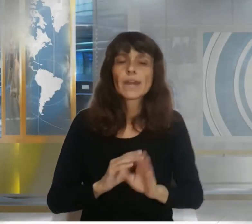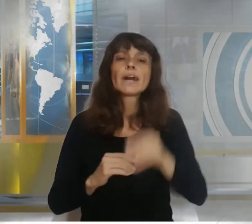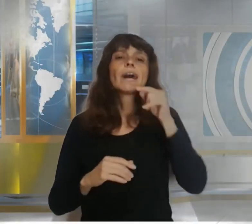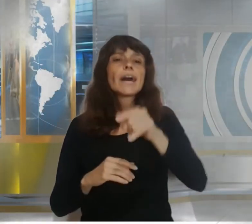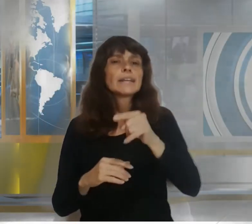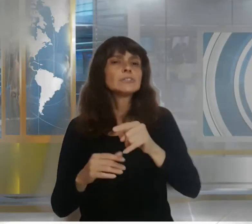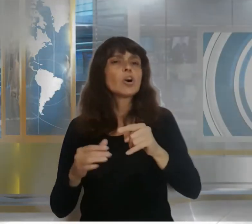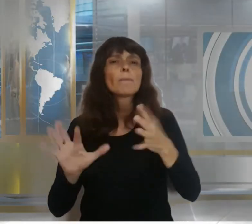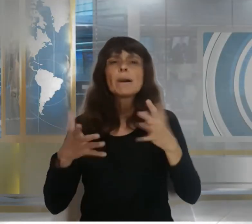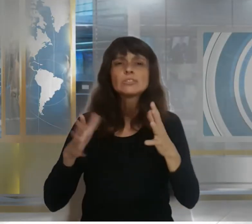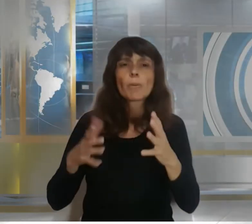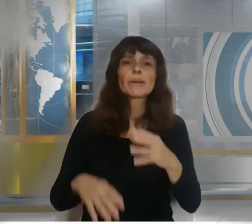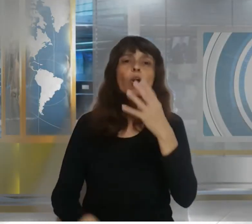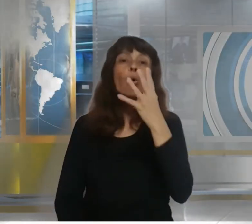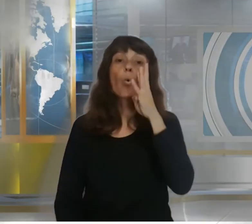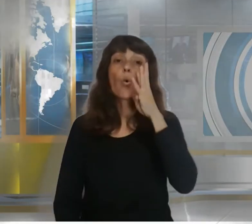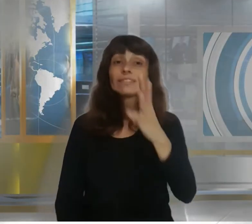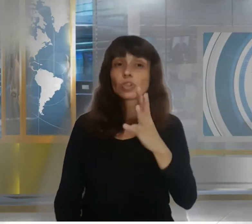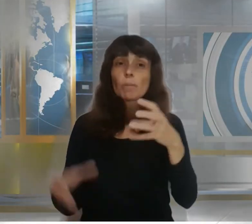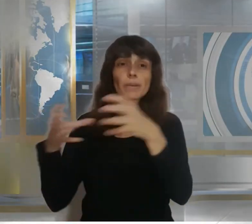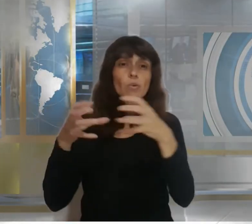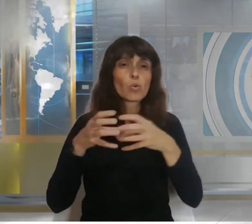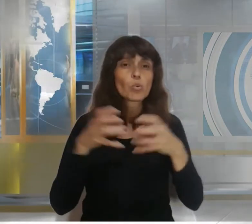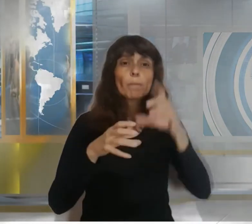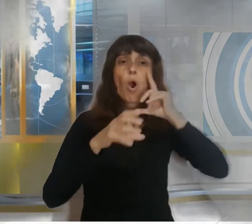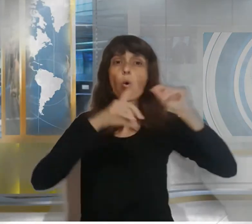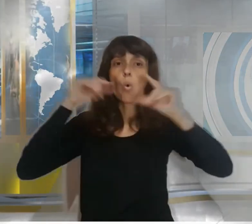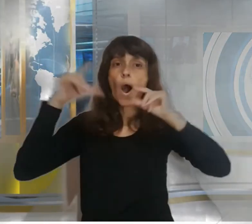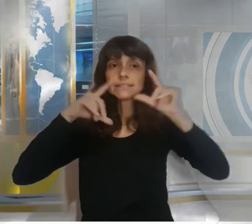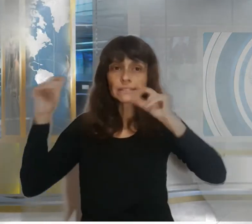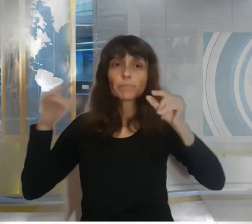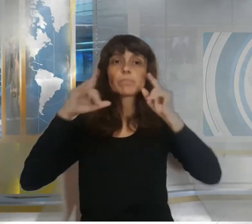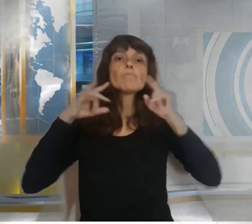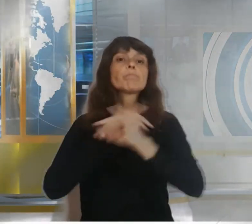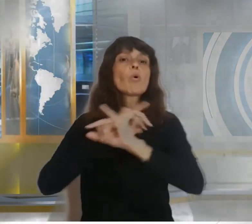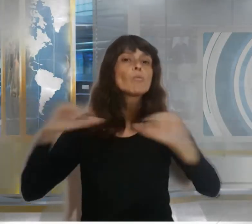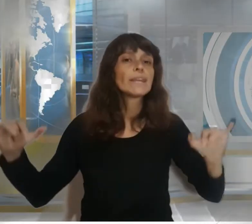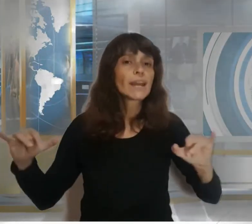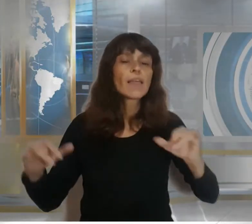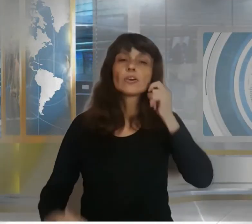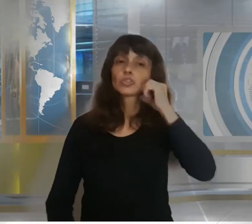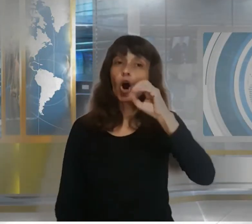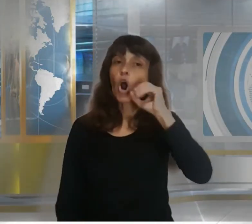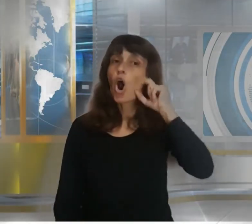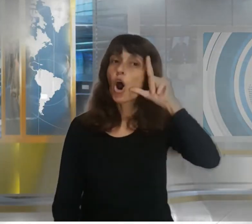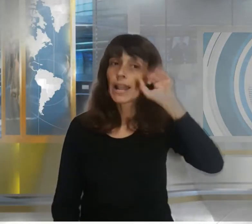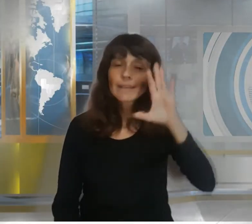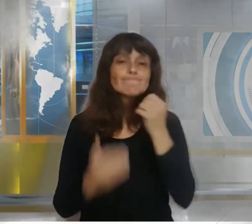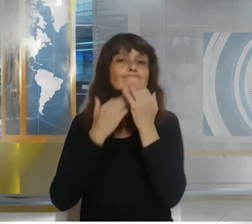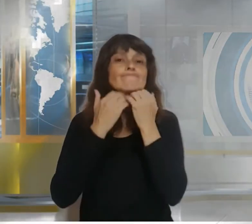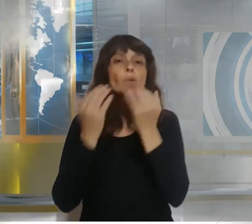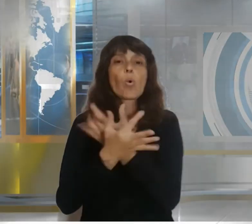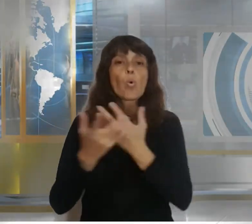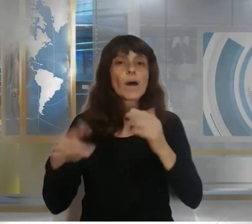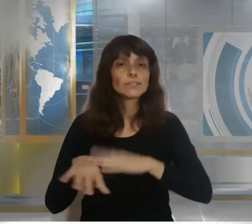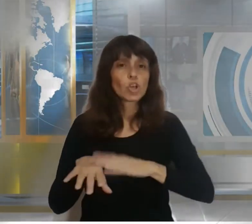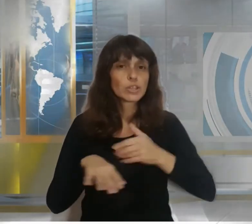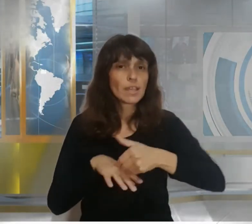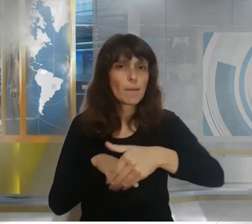.000 los grupos de WhatsApp que fueron publicados en Google no se sabe cuánto duró el error pero se estima que